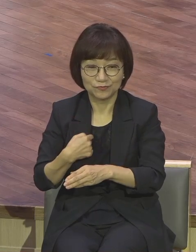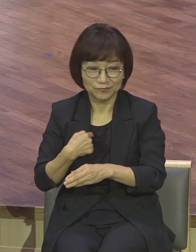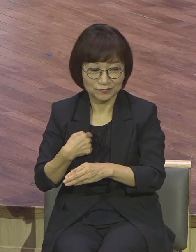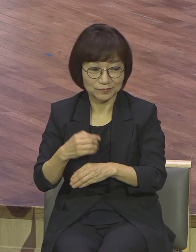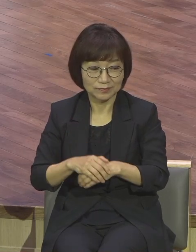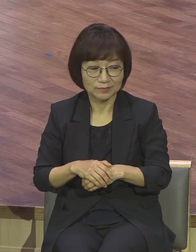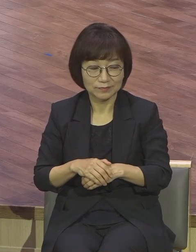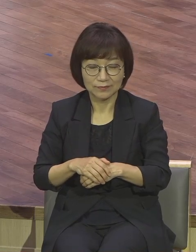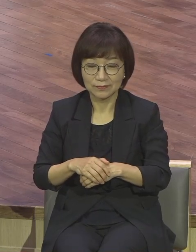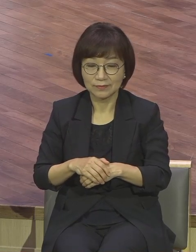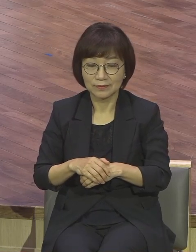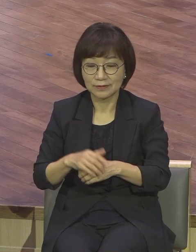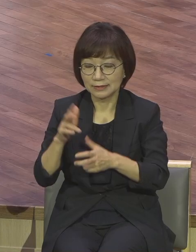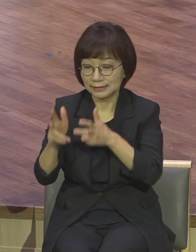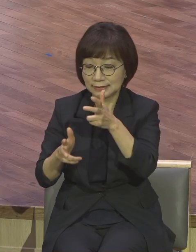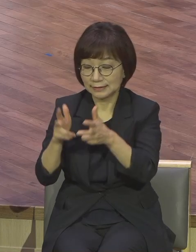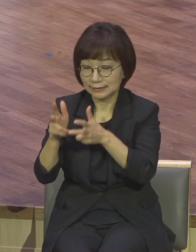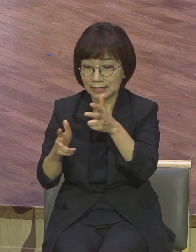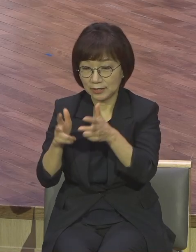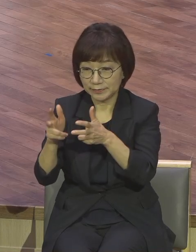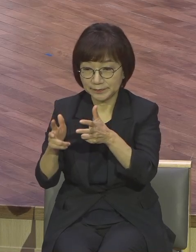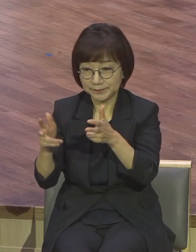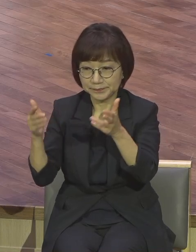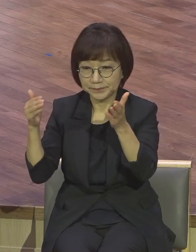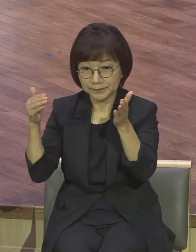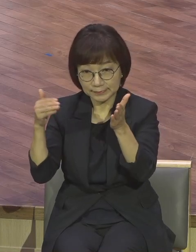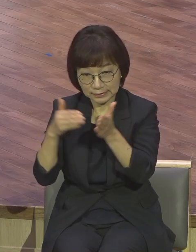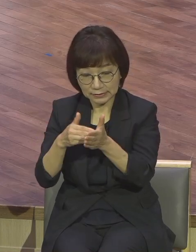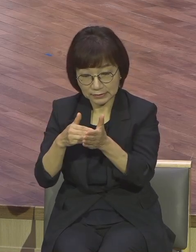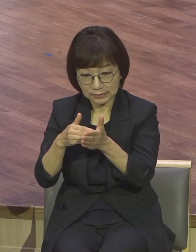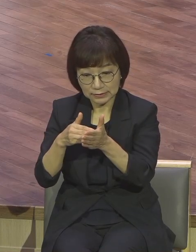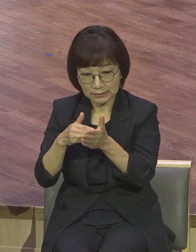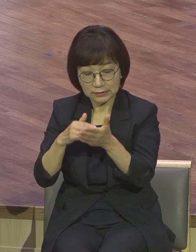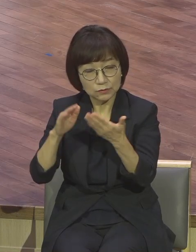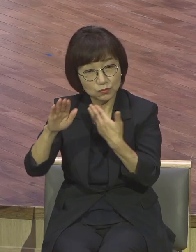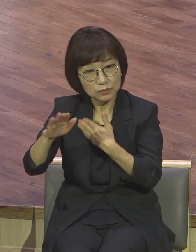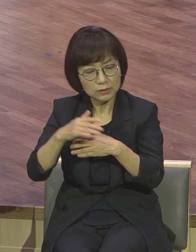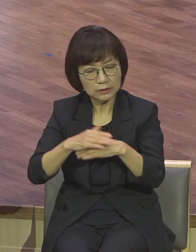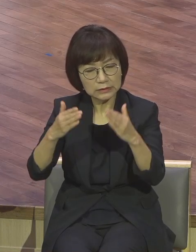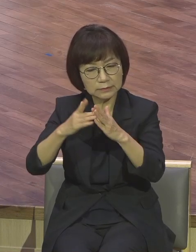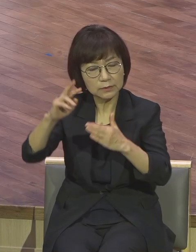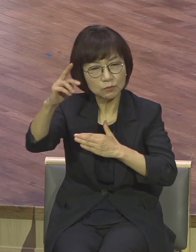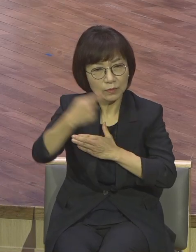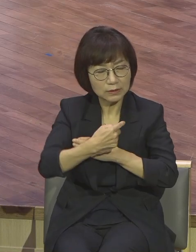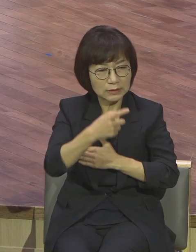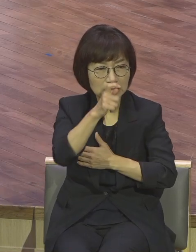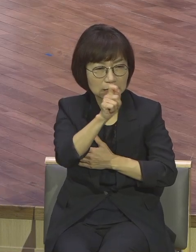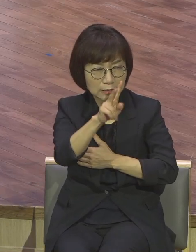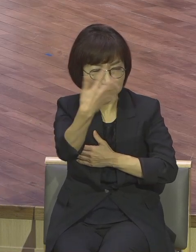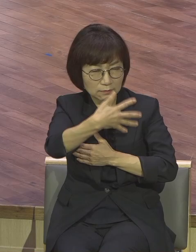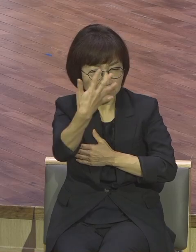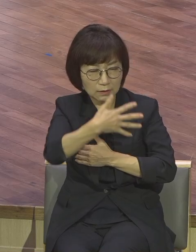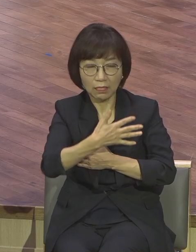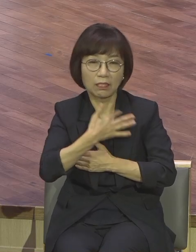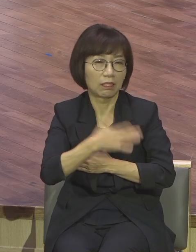집에 와서 테레비저도 본 기억이 안 나요 끝나면 교회와 저녁